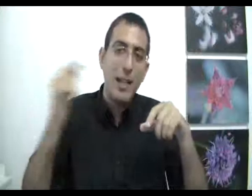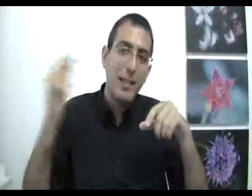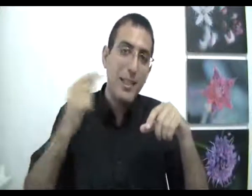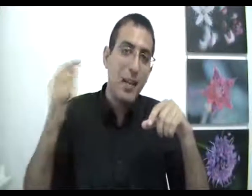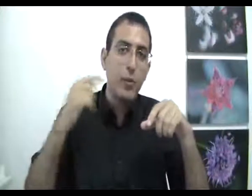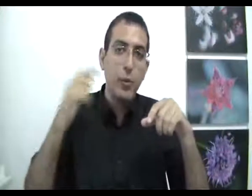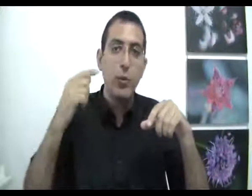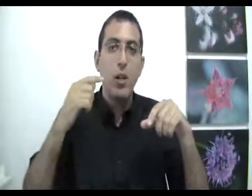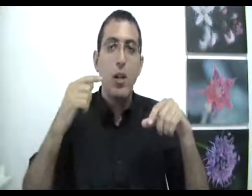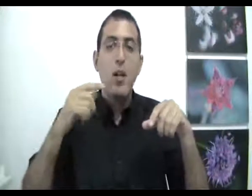לקצה ההפוך